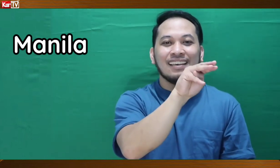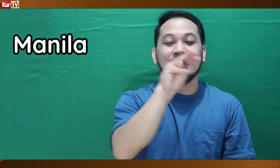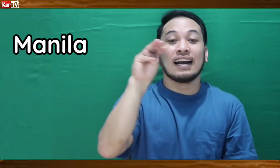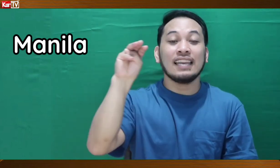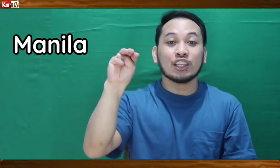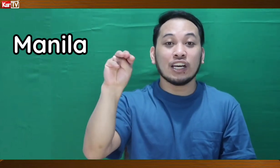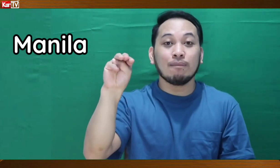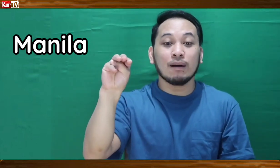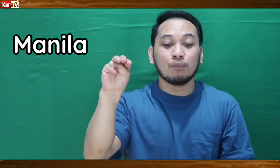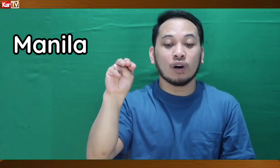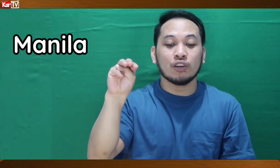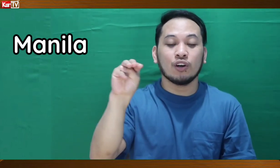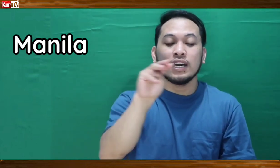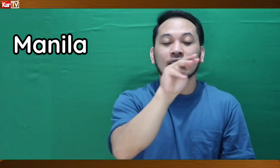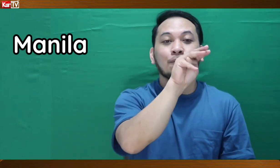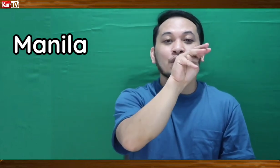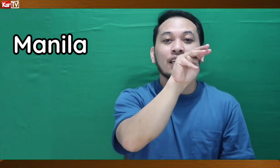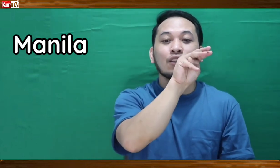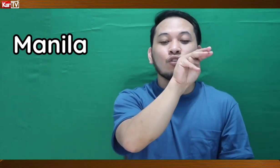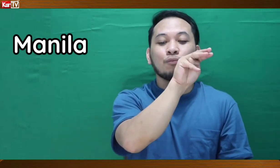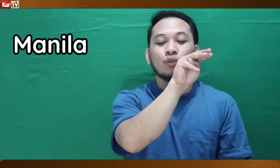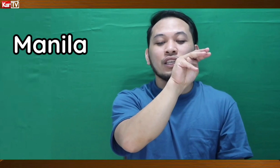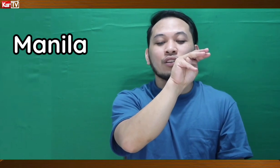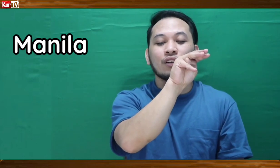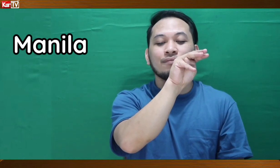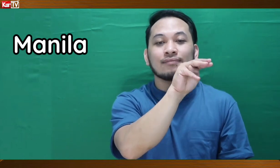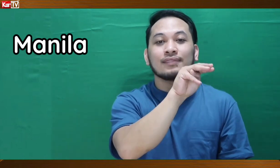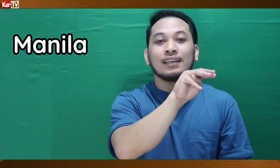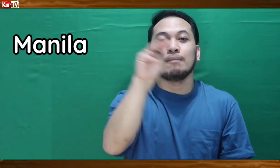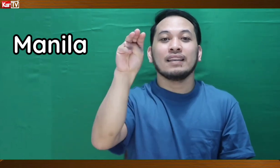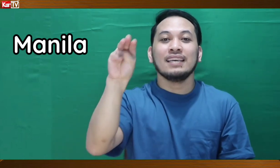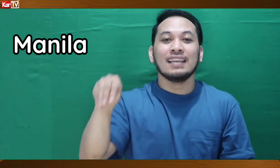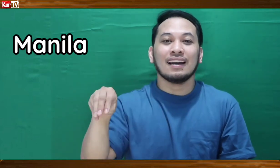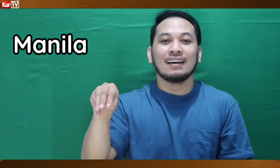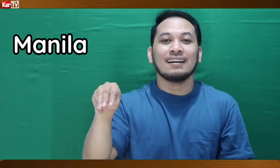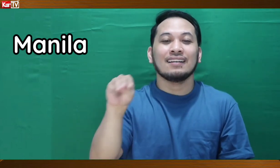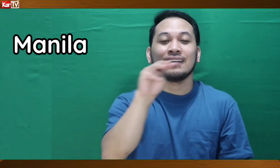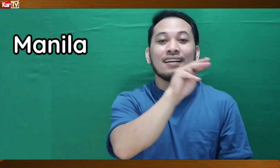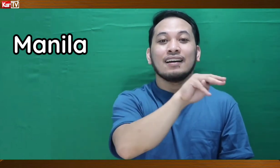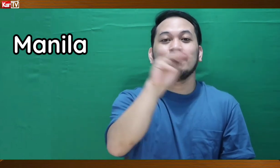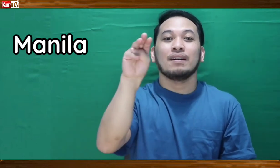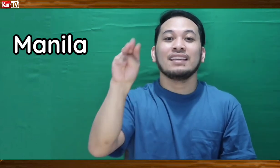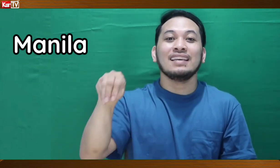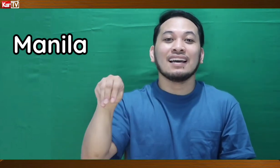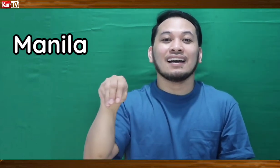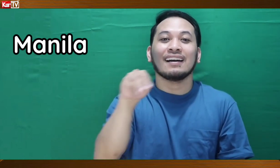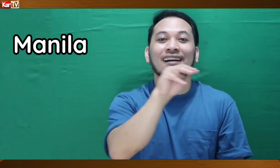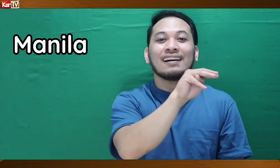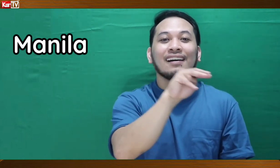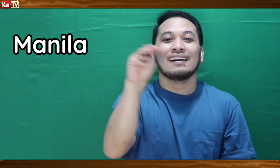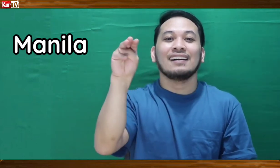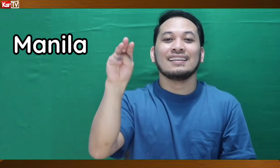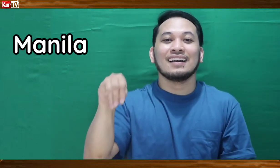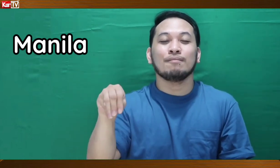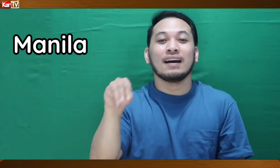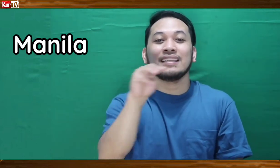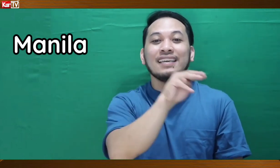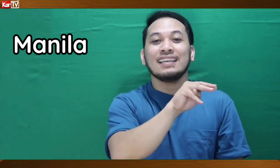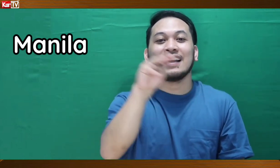Naka-letter M lang po kayo. Tapos, iganto nyo po dito. Manila. Manila. Ayan. Manila.